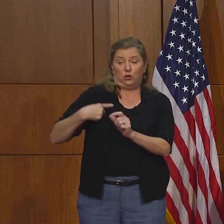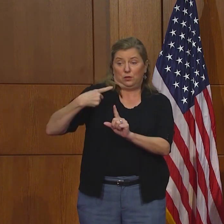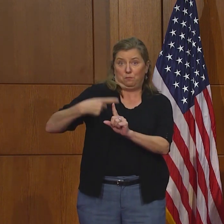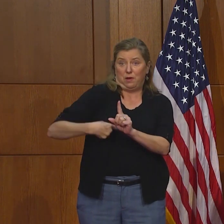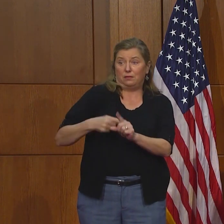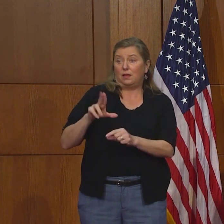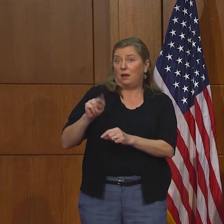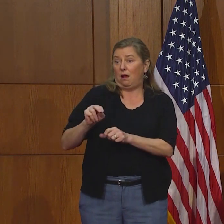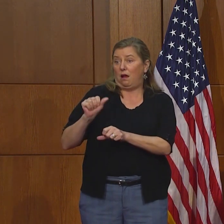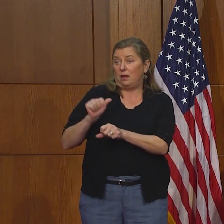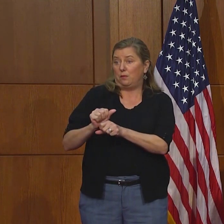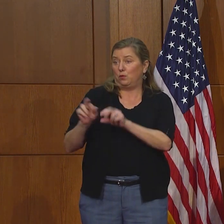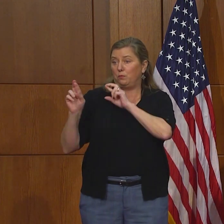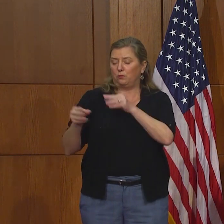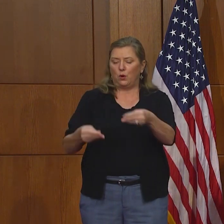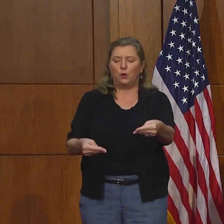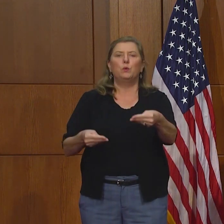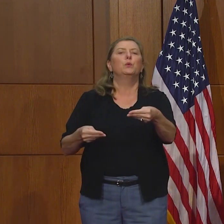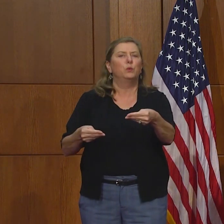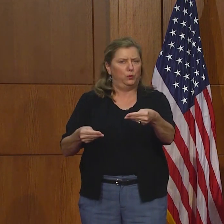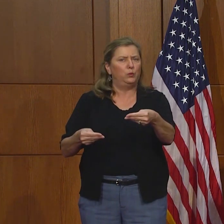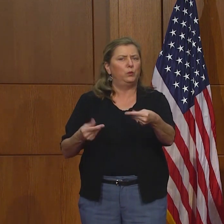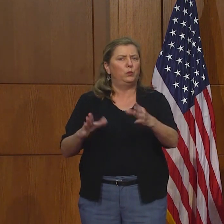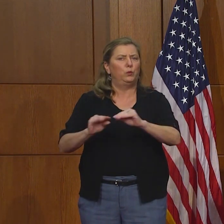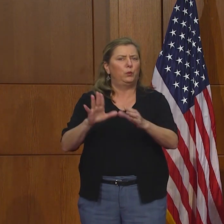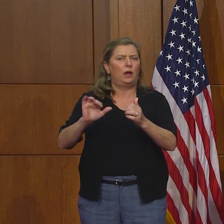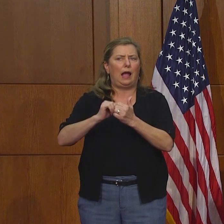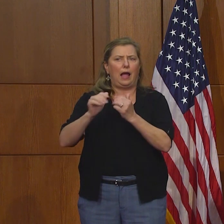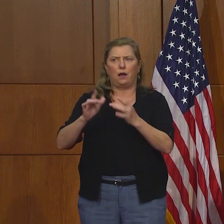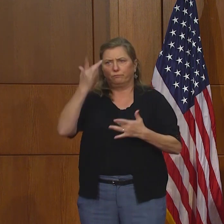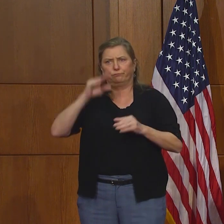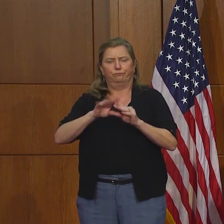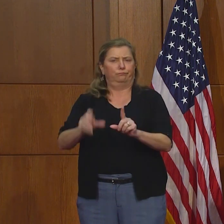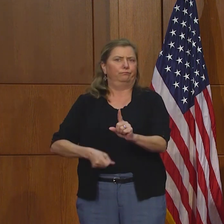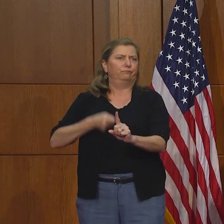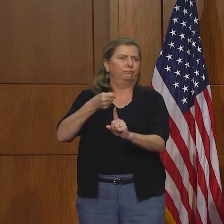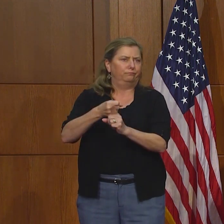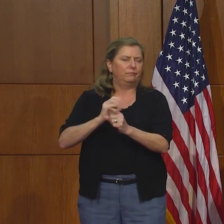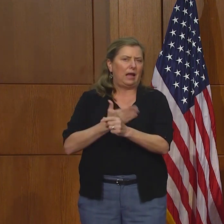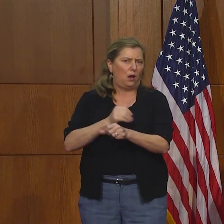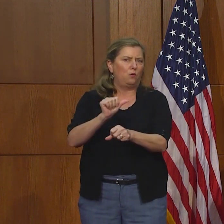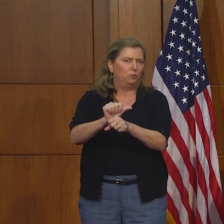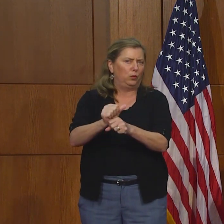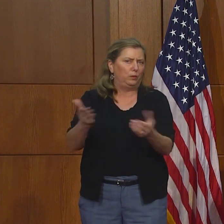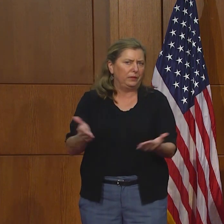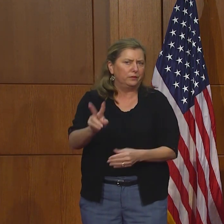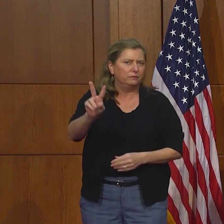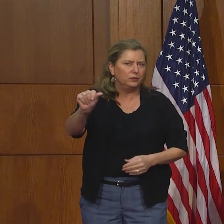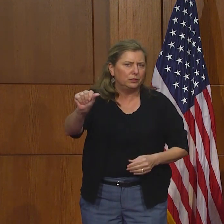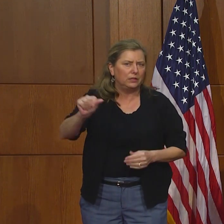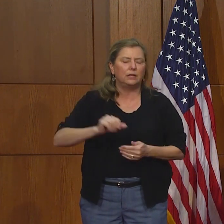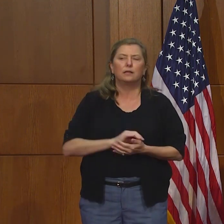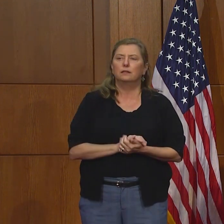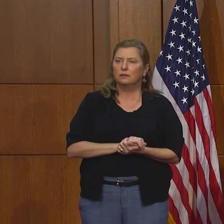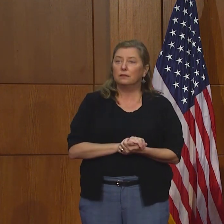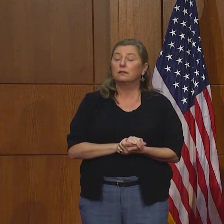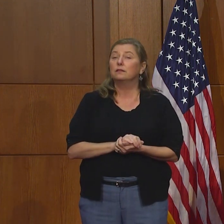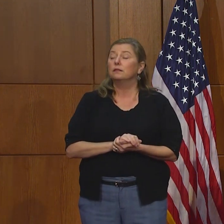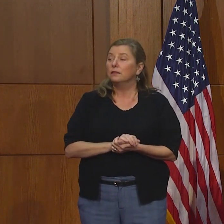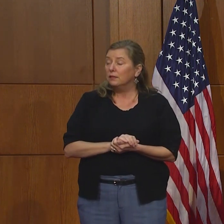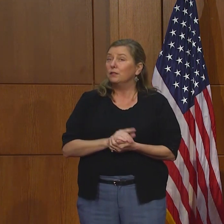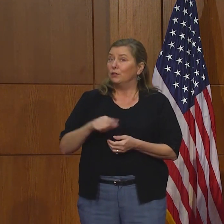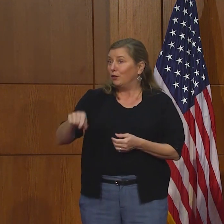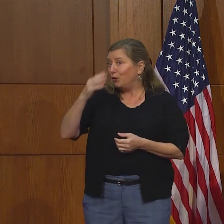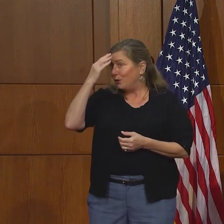desempleo, el cual nos muestra el impacto que esta pandemia está teniendo en el empleo en Virginia. Como dijimos,